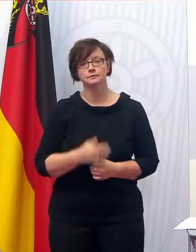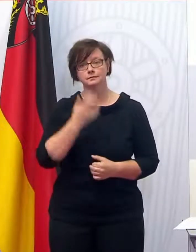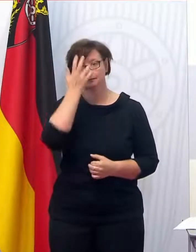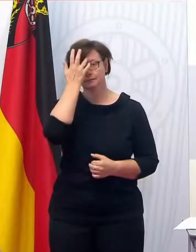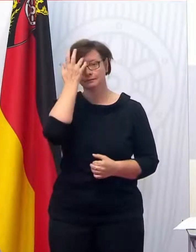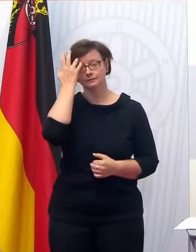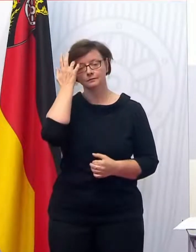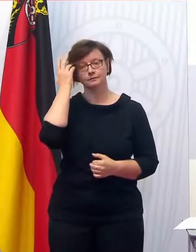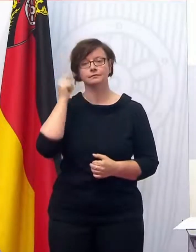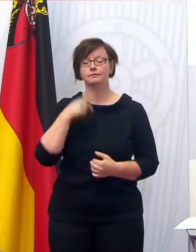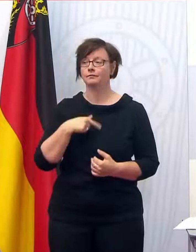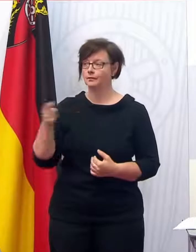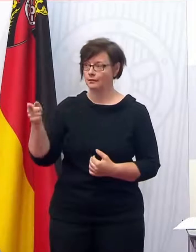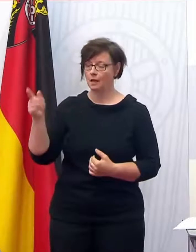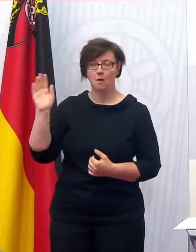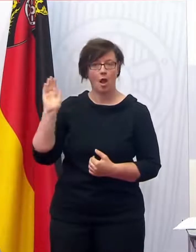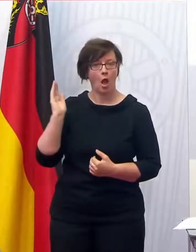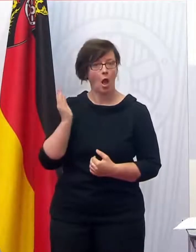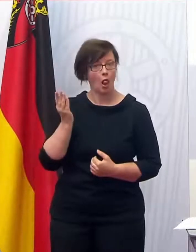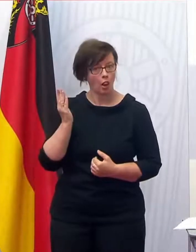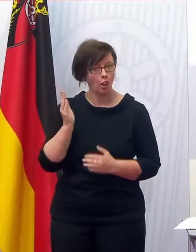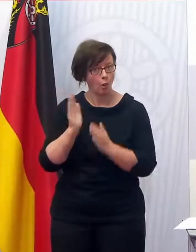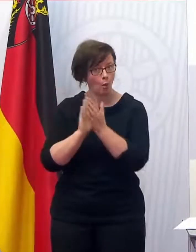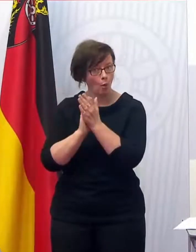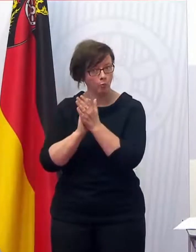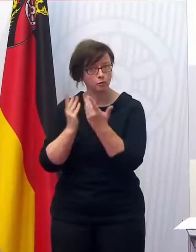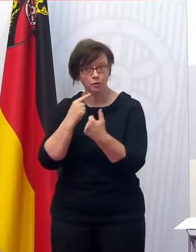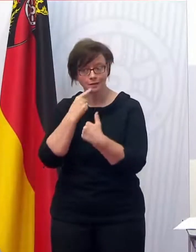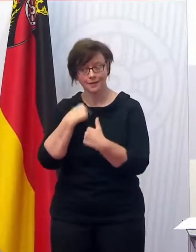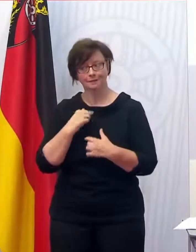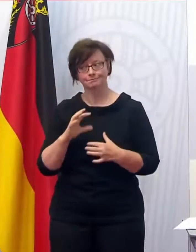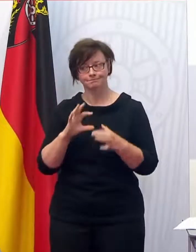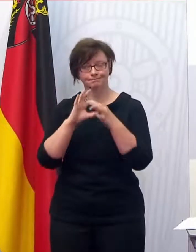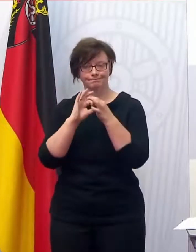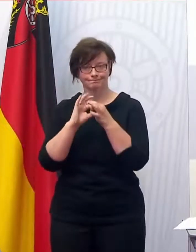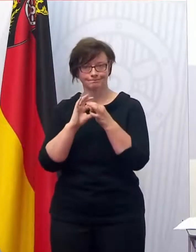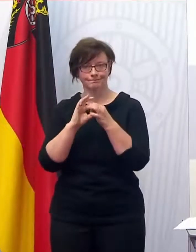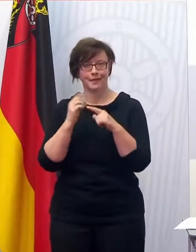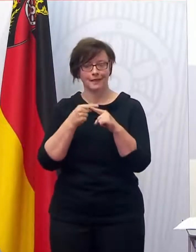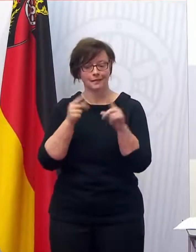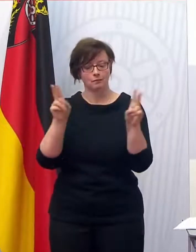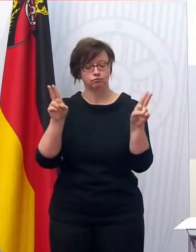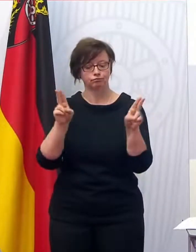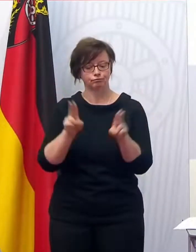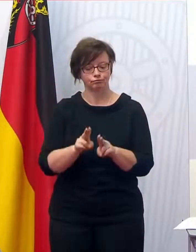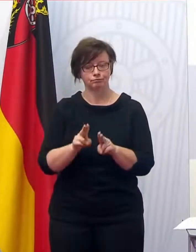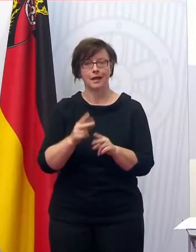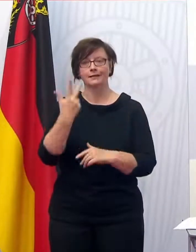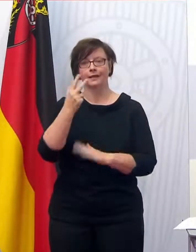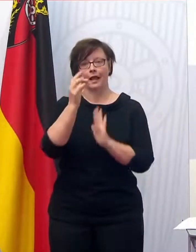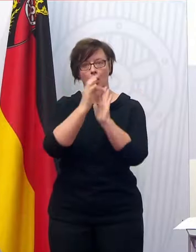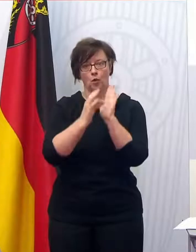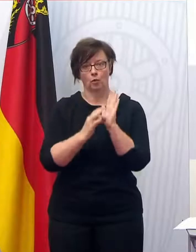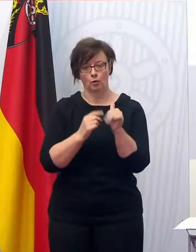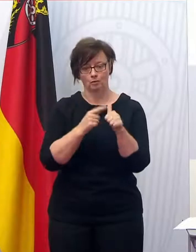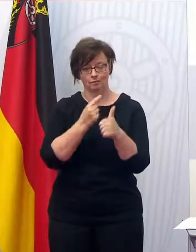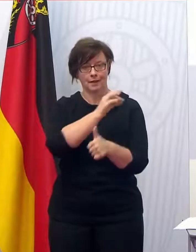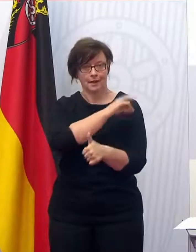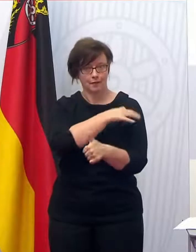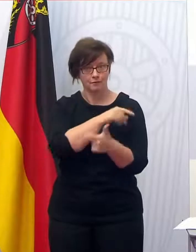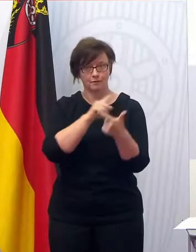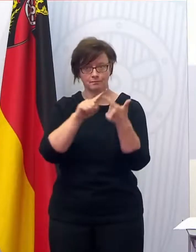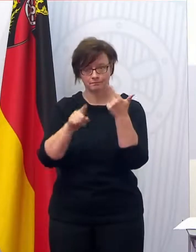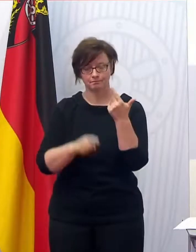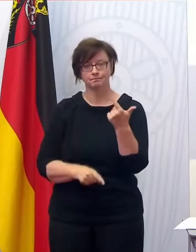das Lob der Ministerpräsidentin anschließen. habe eben gesagt, der Erfolg des Rückgangs der Inzidenzen hat drei Gründe. Das ist Impfen,